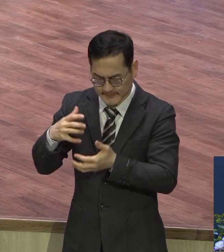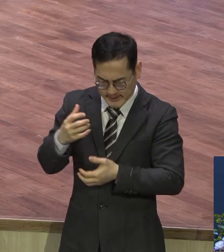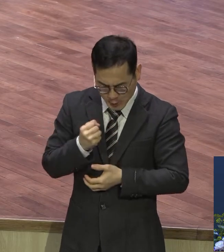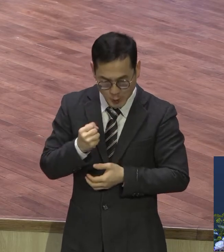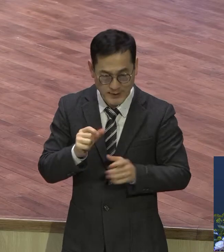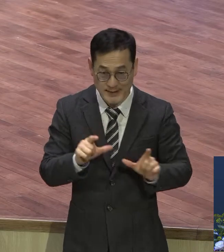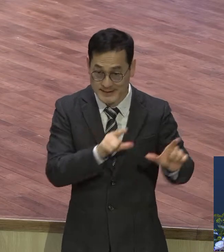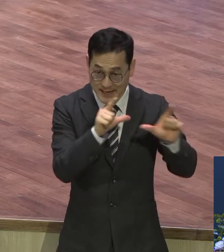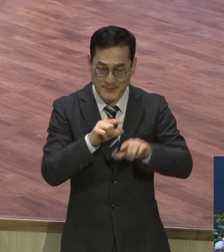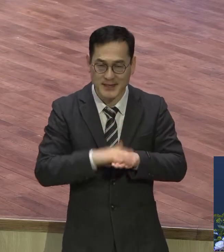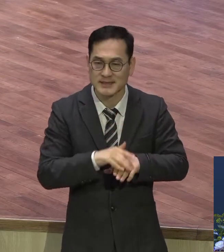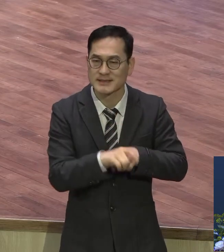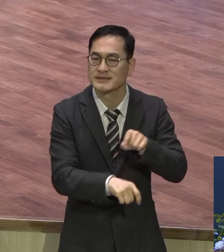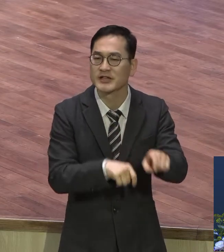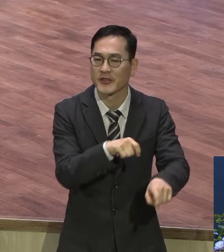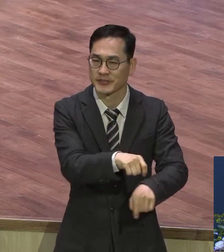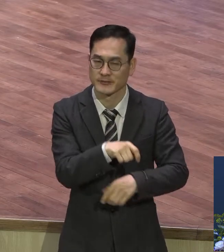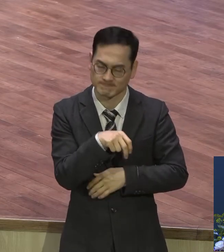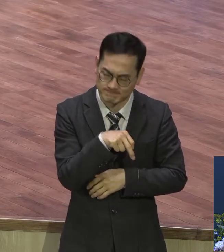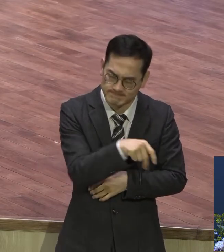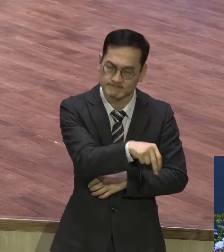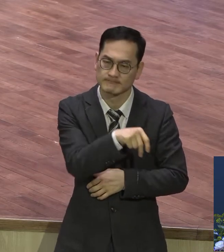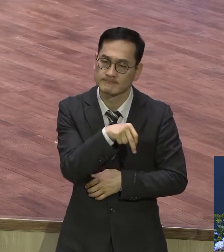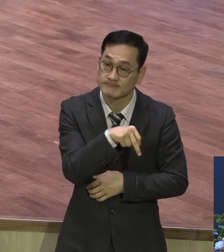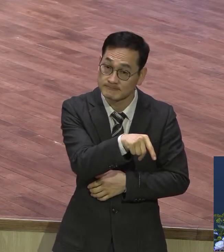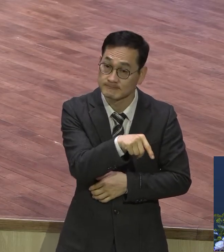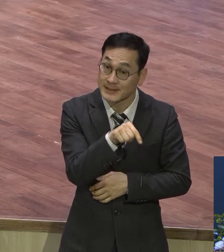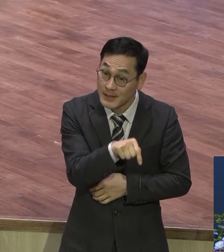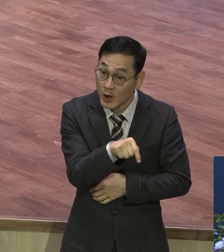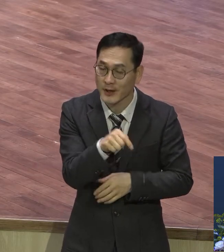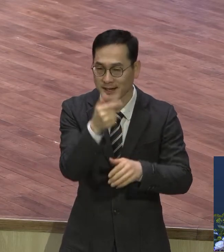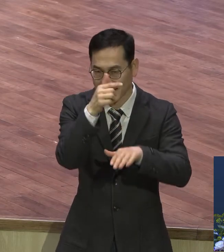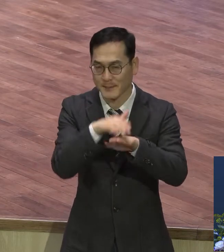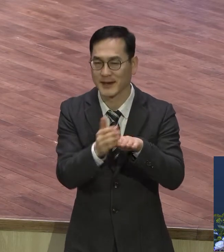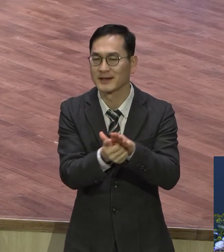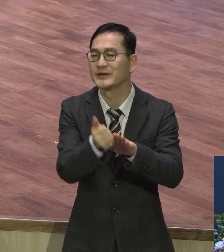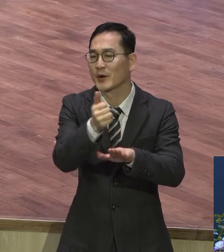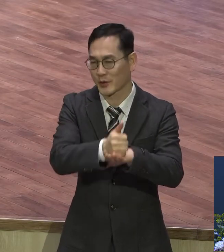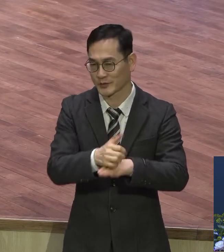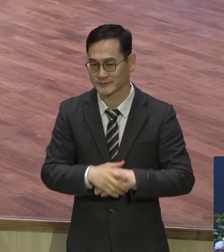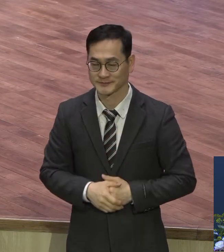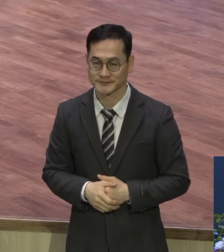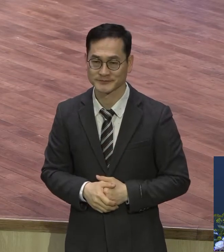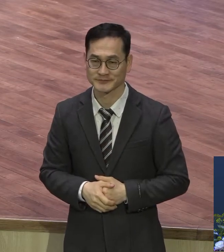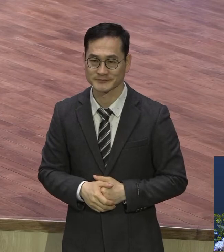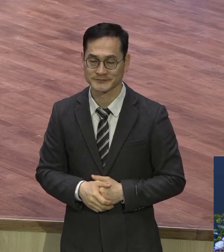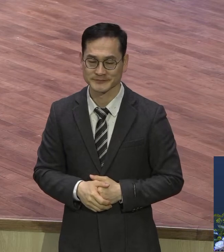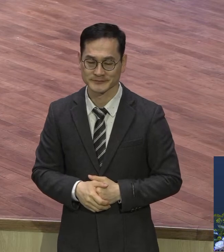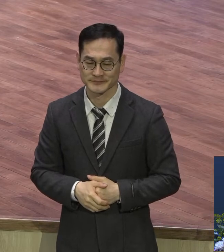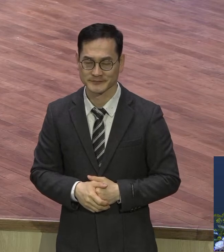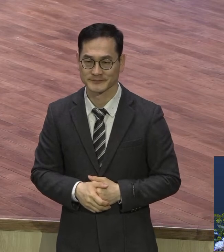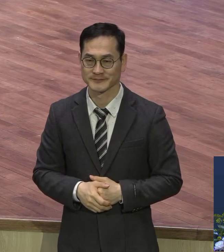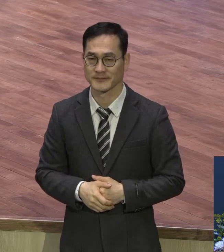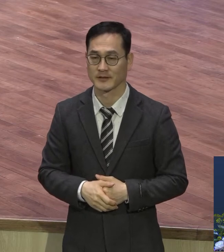적용해서 실행한 것까지가 예배의 성공이에요. 우리 영계 모든 성도들, 그냥